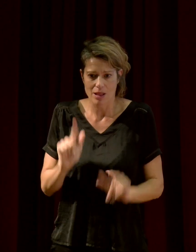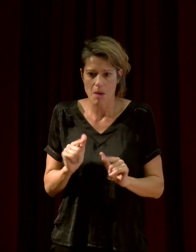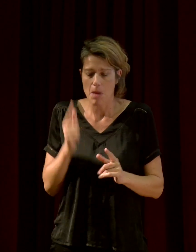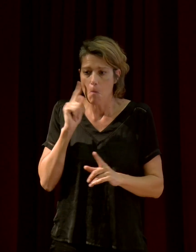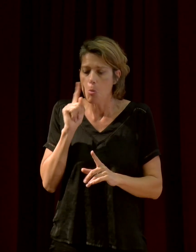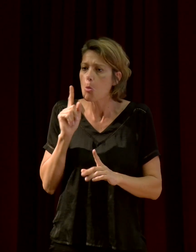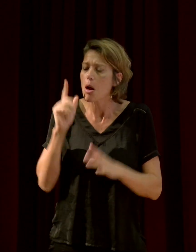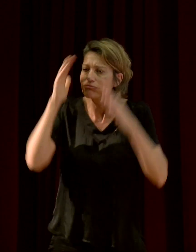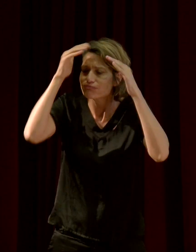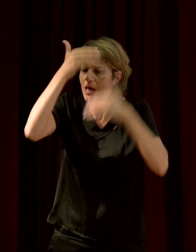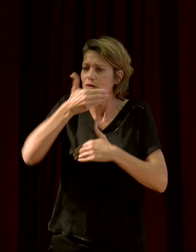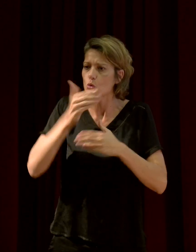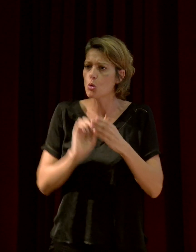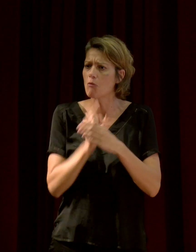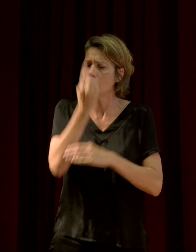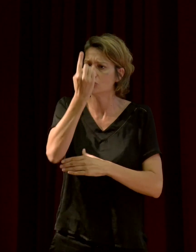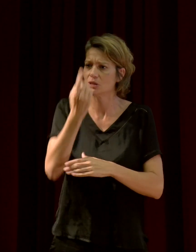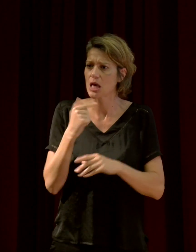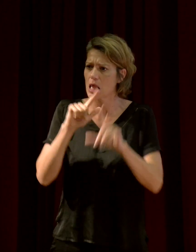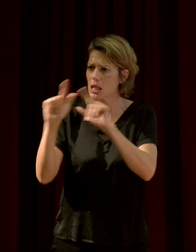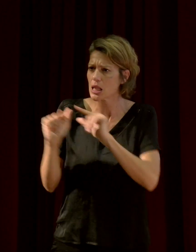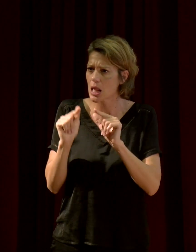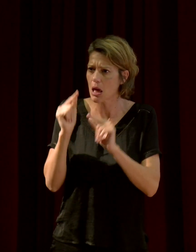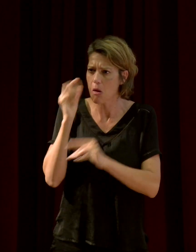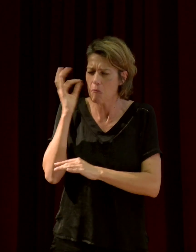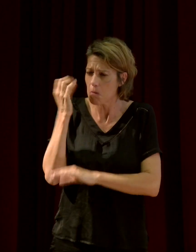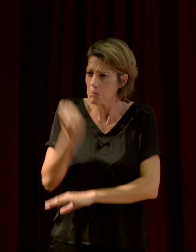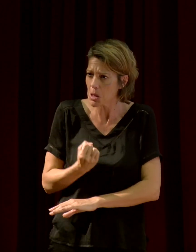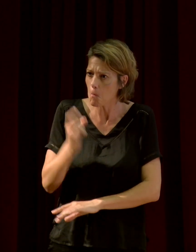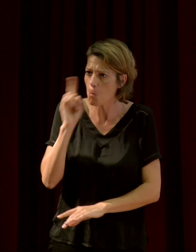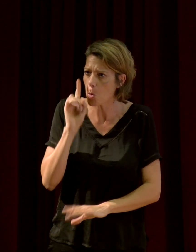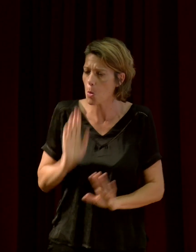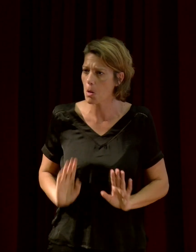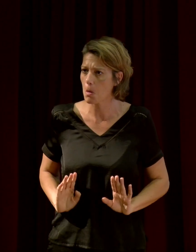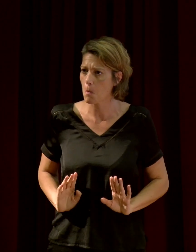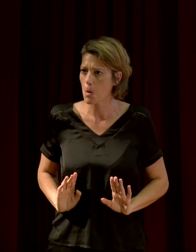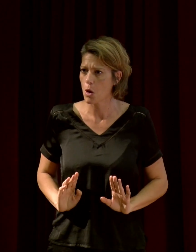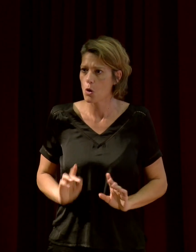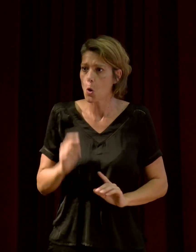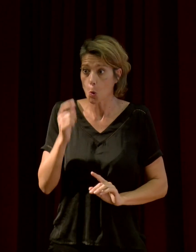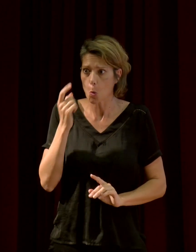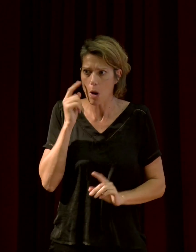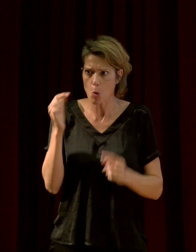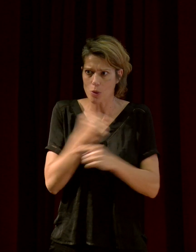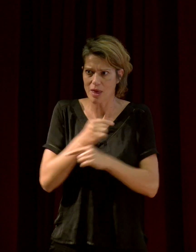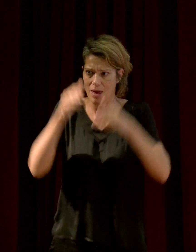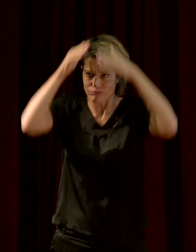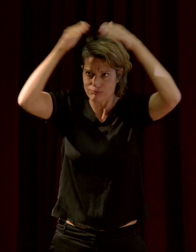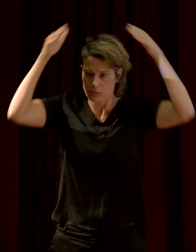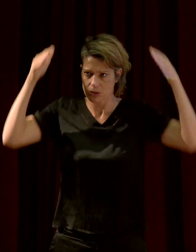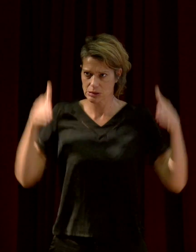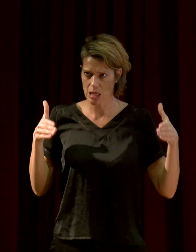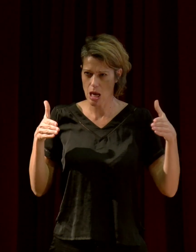astronautes auraient plus d'acouphènes. Parce qu'ils sont dans le silence de la station orbitale qui n pas du tout silencieux. crois que c'est une horreur. Justement, c'est assez bruyant.